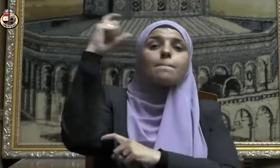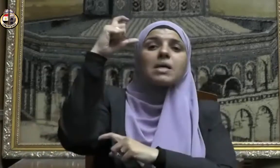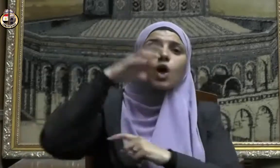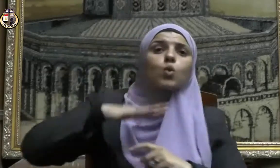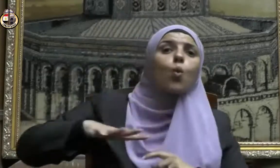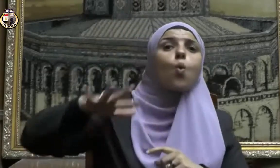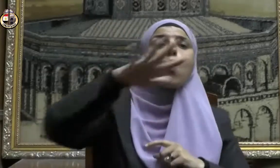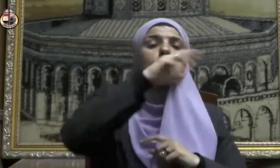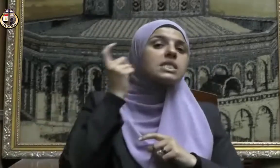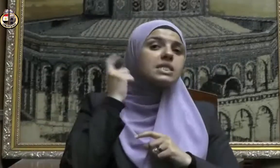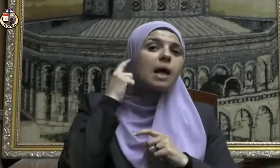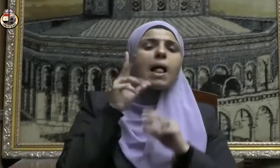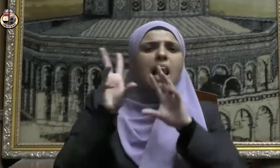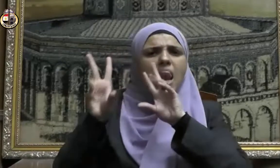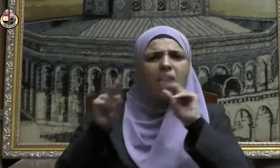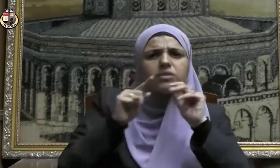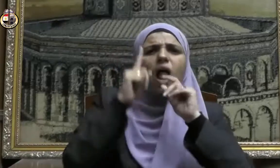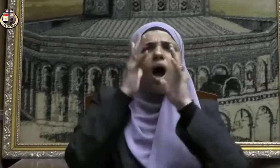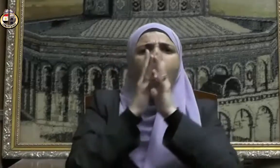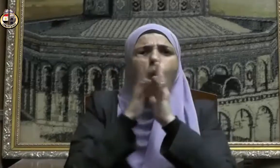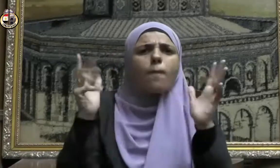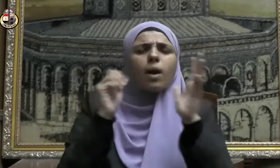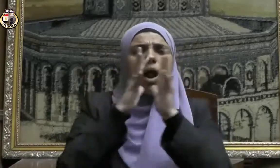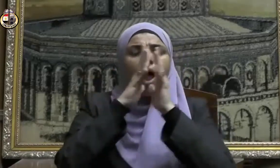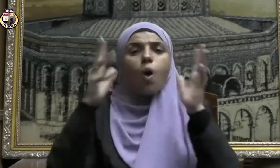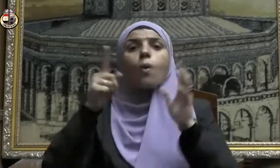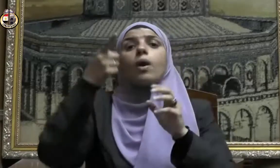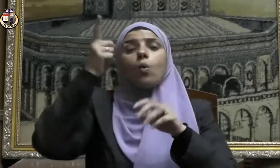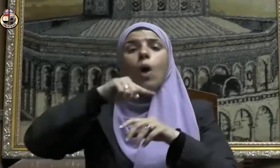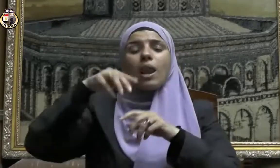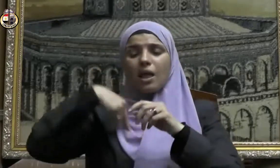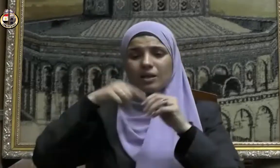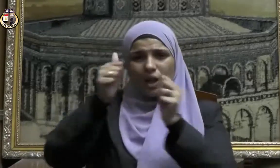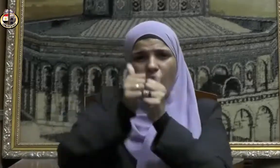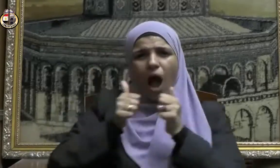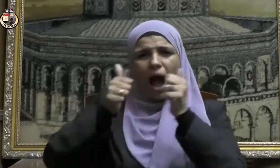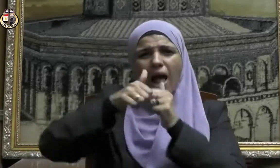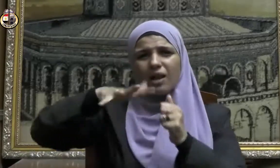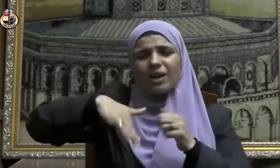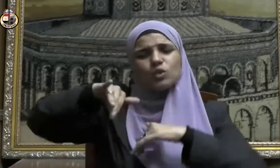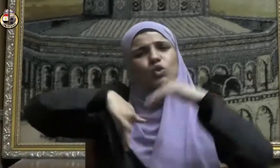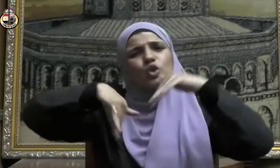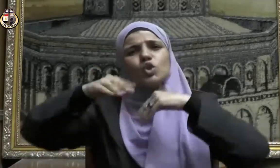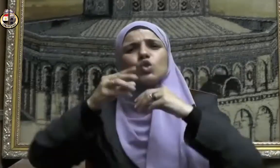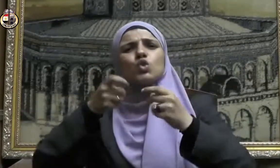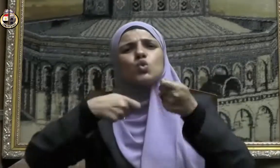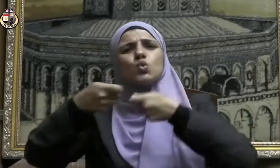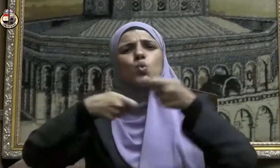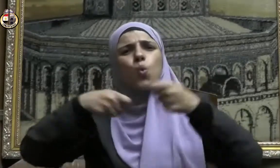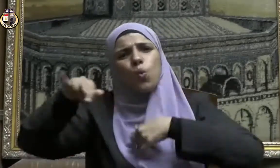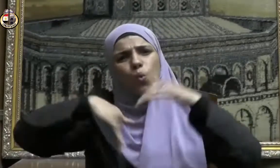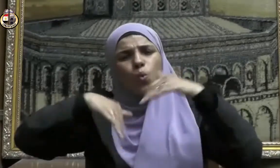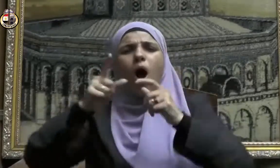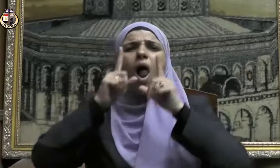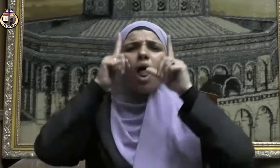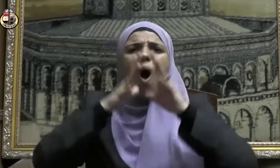فيكبرون ويكبر أهل الأسواق حتى ترتج منا